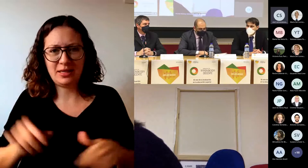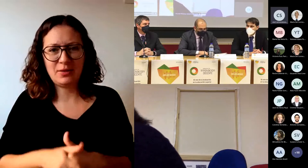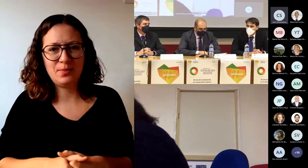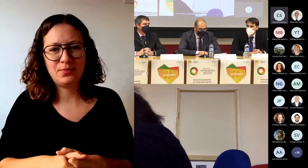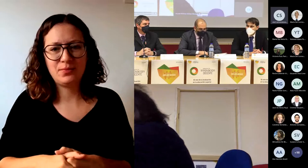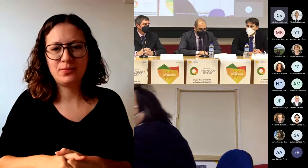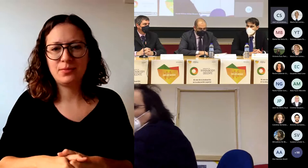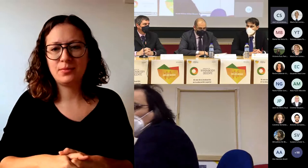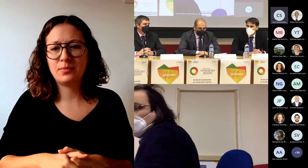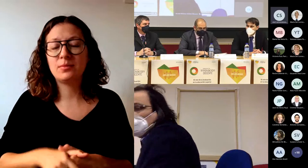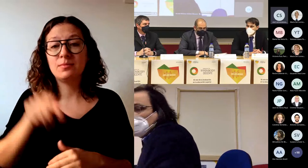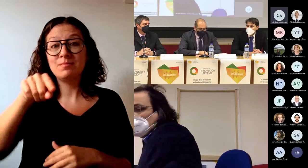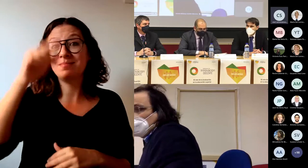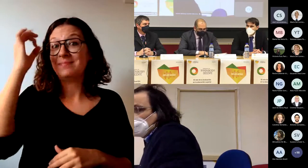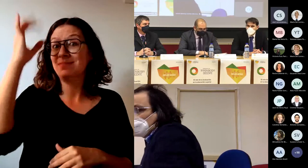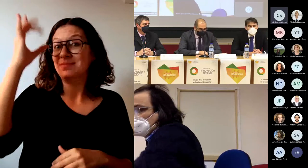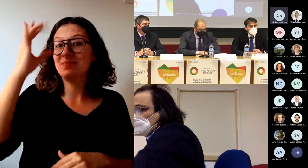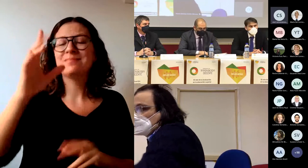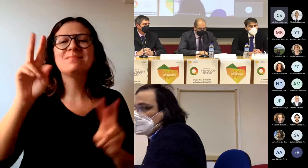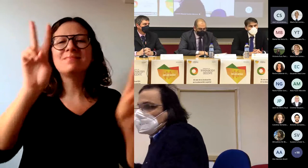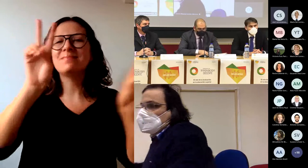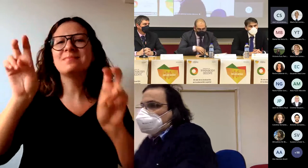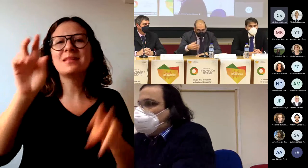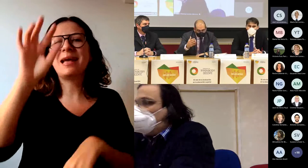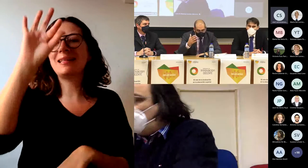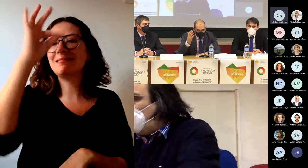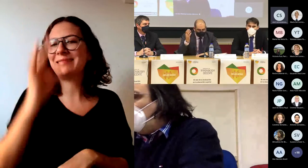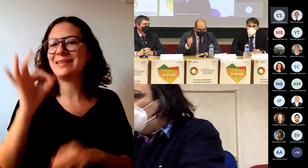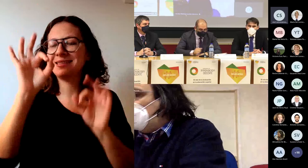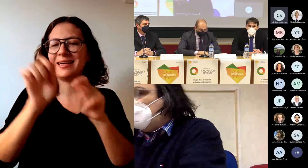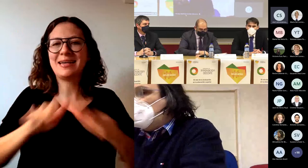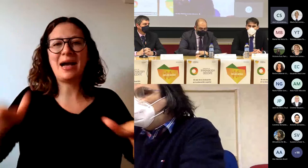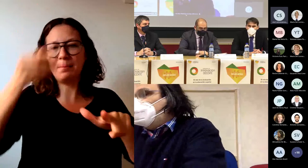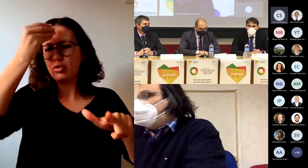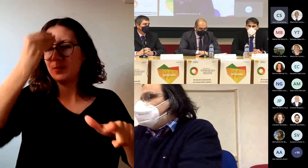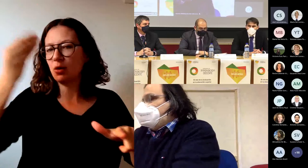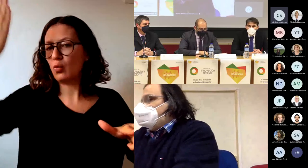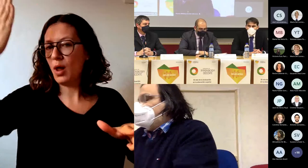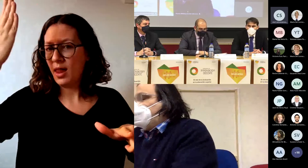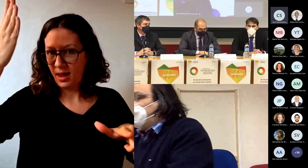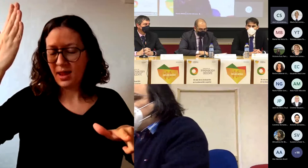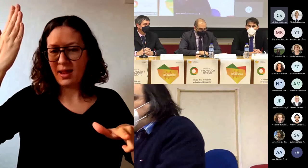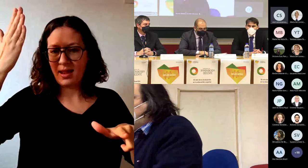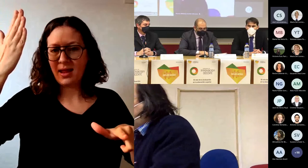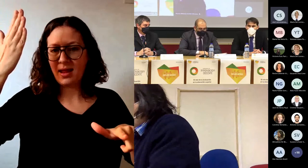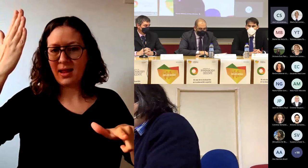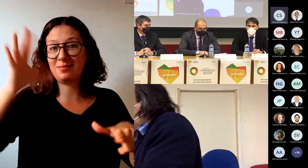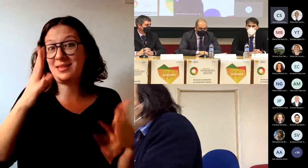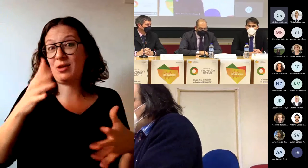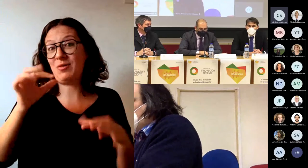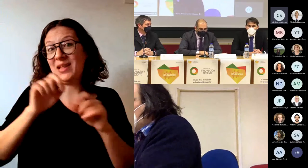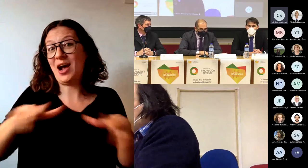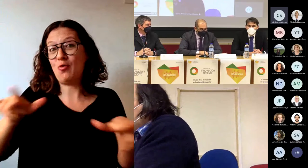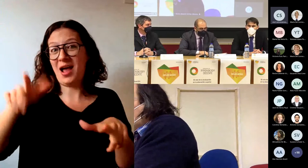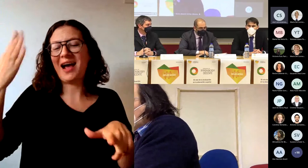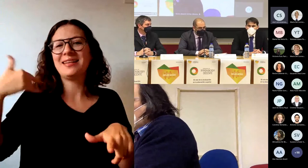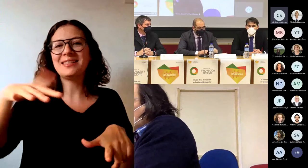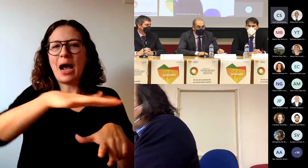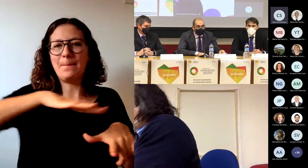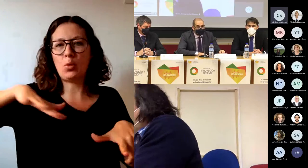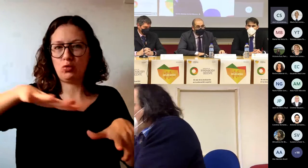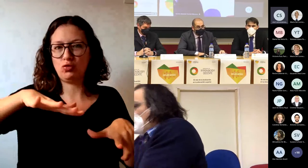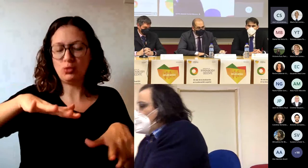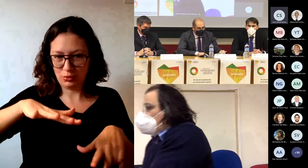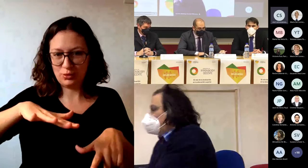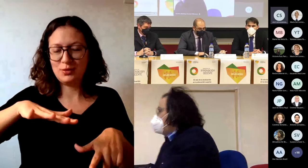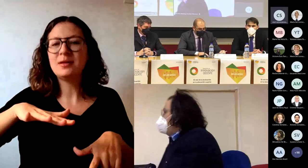allí versó sobre los test desarrollados en campus virtual, que como se llamaba así, nuestro ahora hablo virtual, y utilizaba esos test como herramienta de